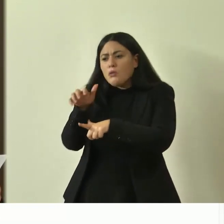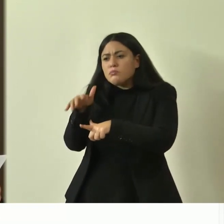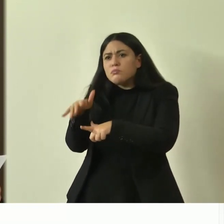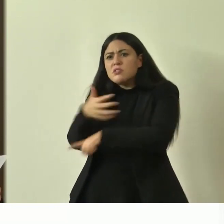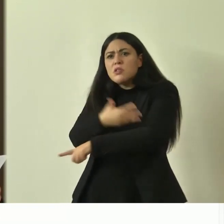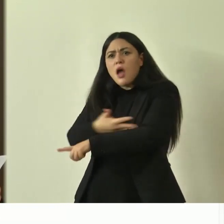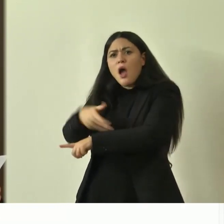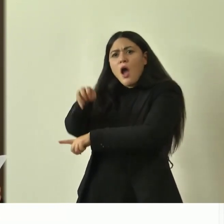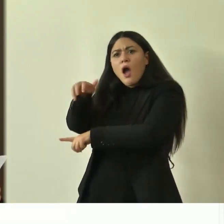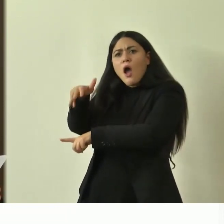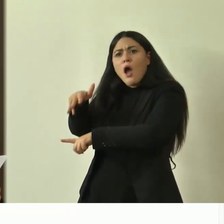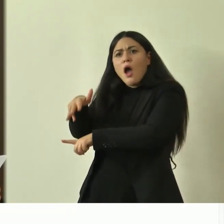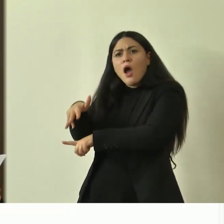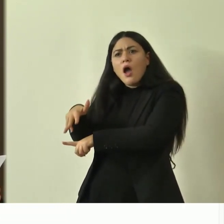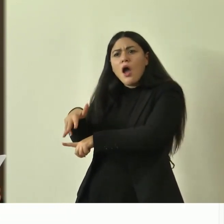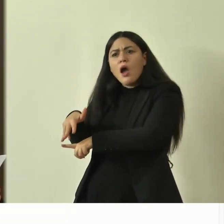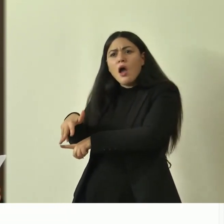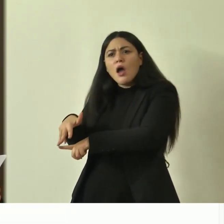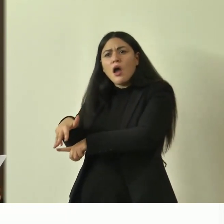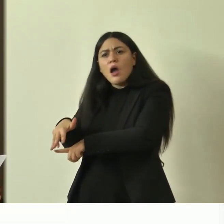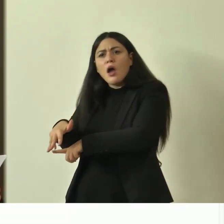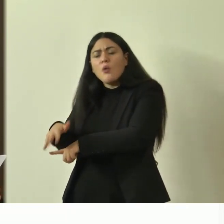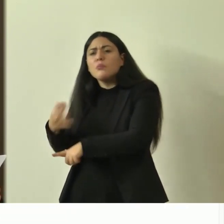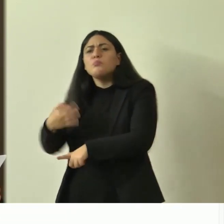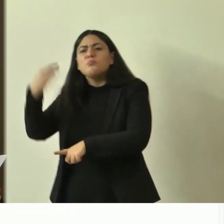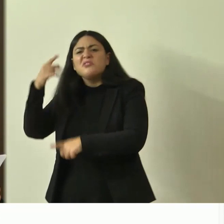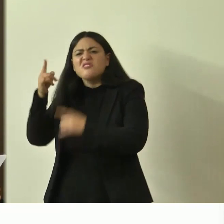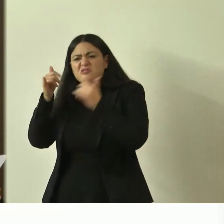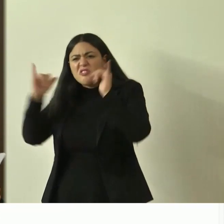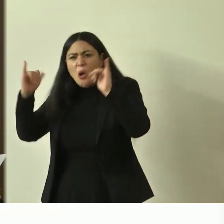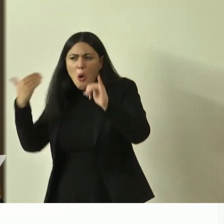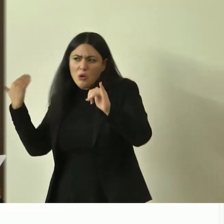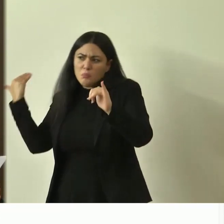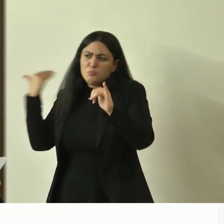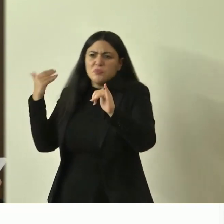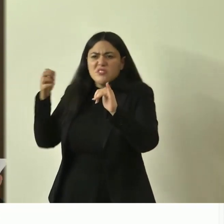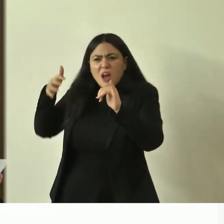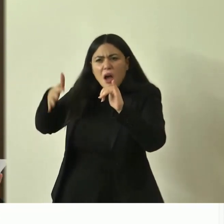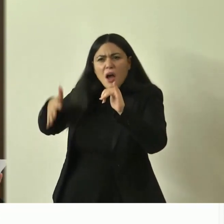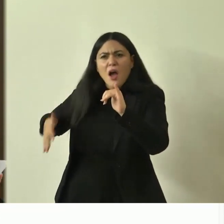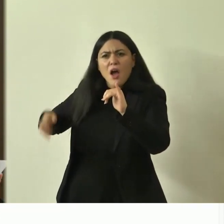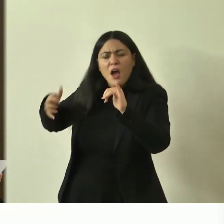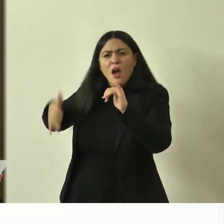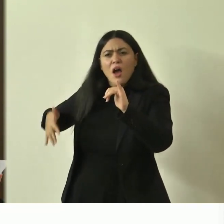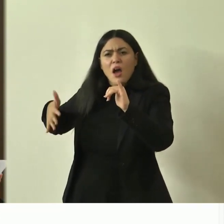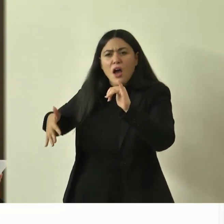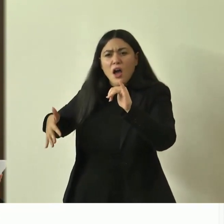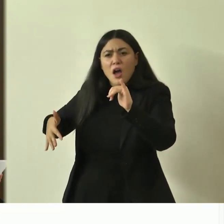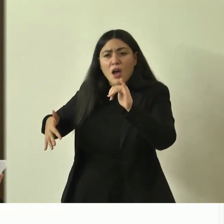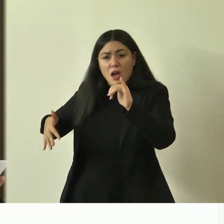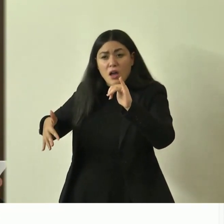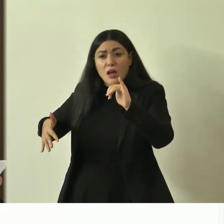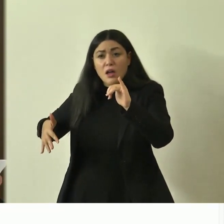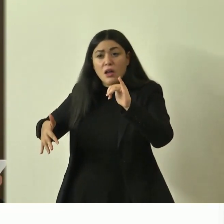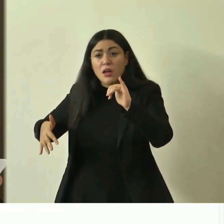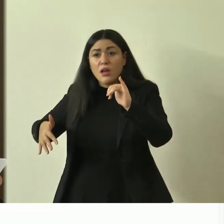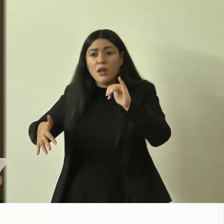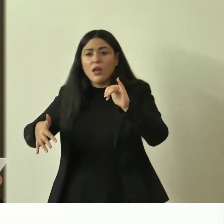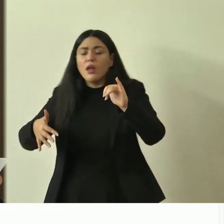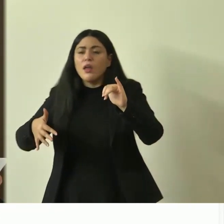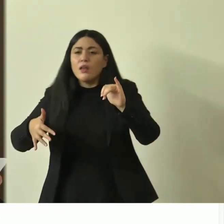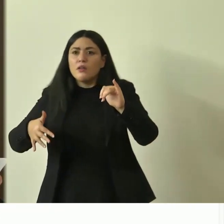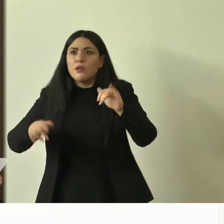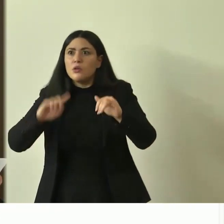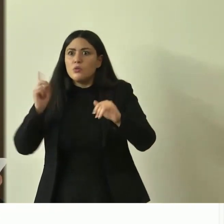come sgorga dalla nuca squarciata di un toro possente quando vittima immolata stramazza davanti all'altare tutti